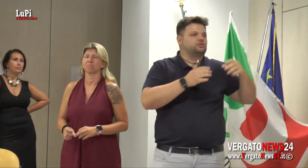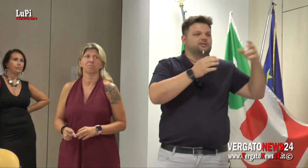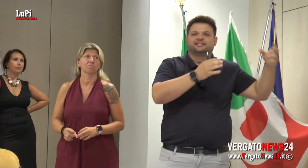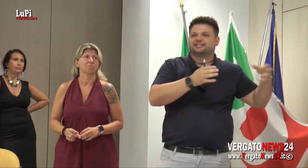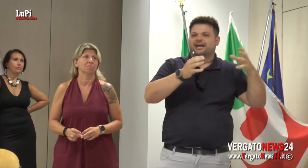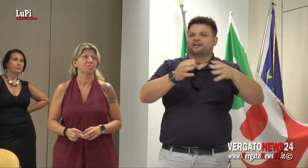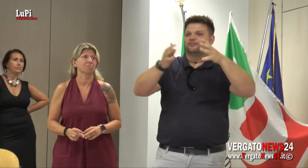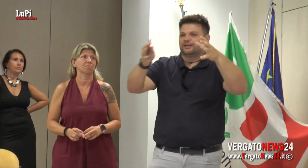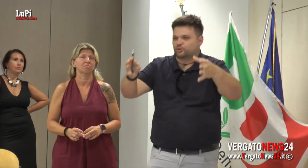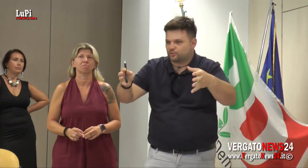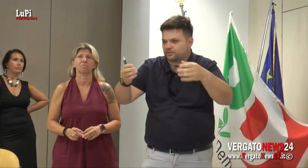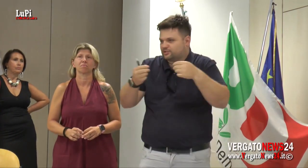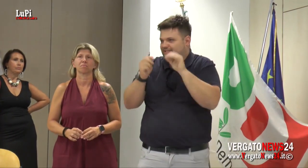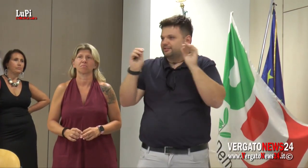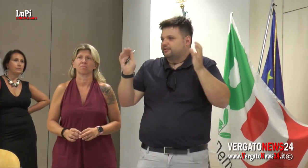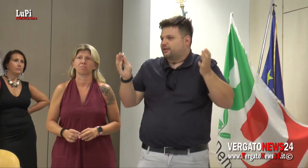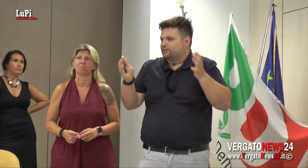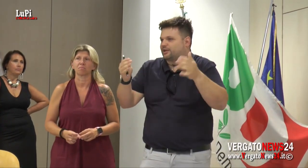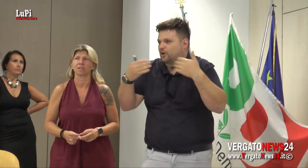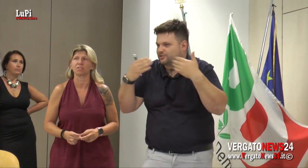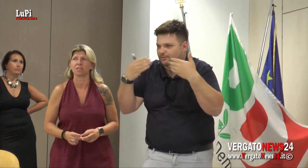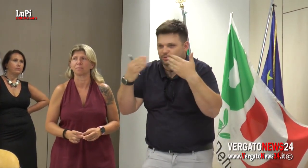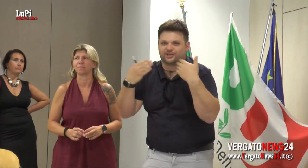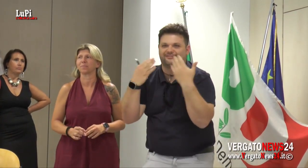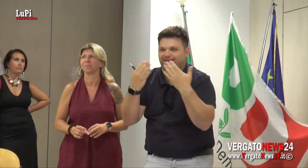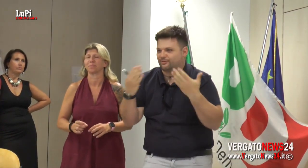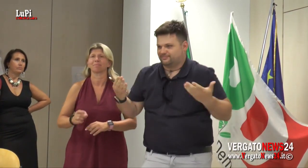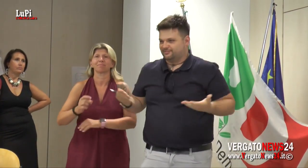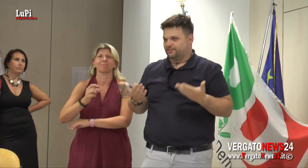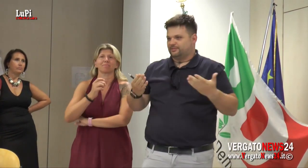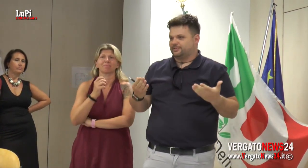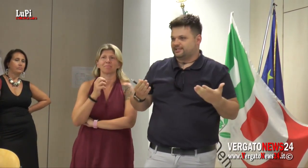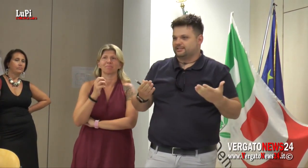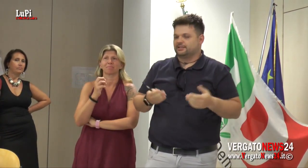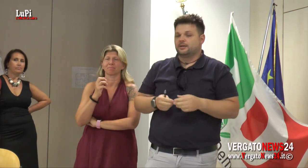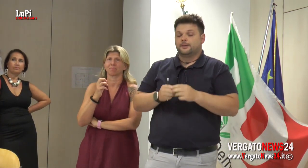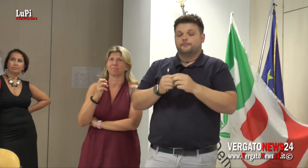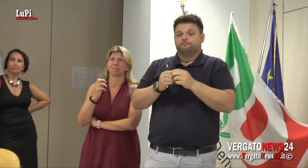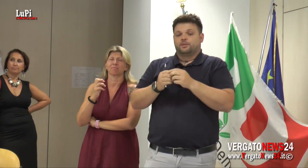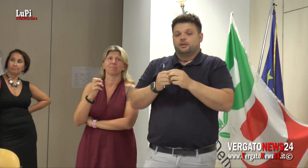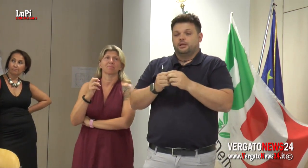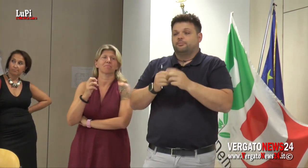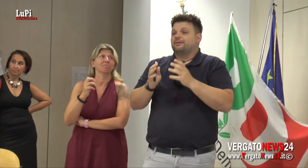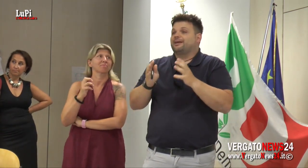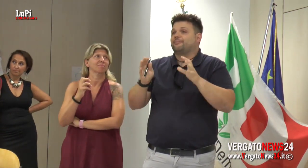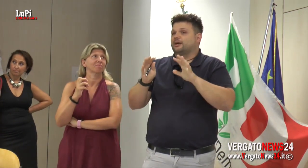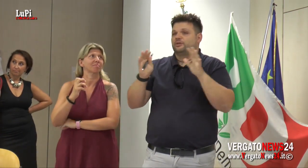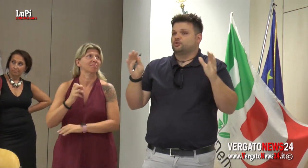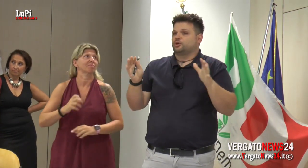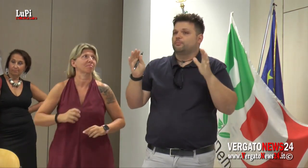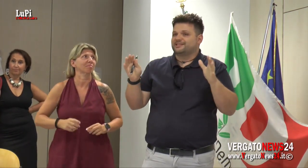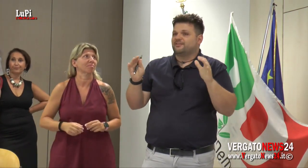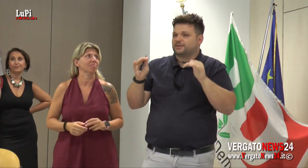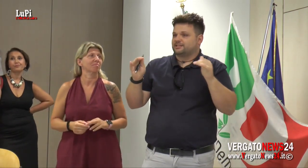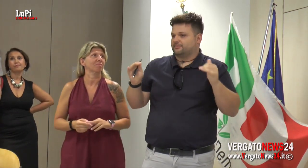diciamo che sono essenziali e non vanno chiuse. Non ci siamo sentiti dire queste cose, proprio c'eravamo di presente. Il problema è che manca